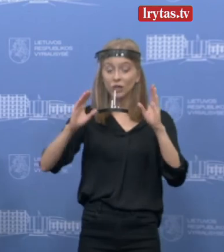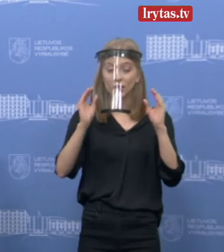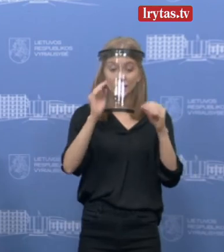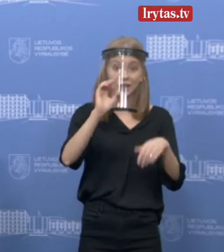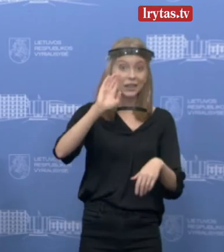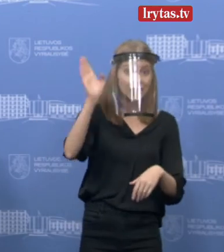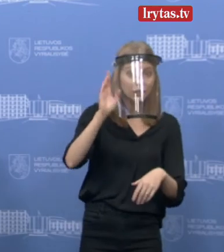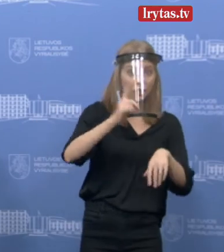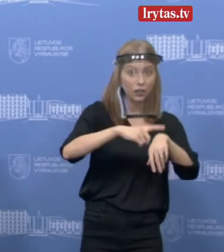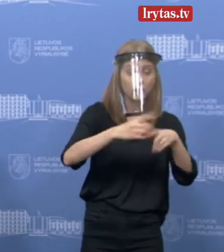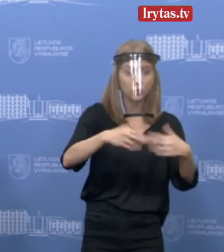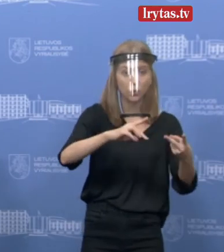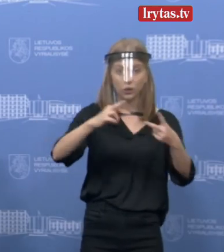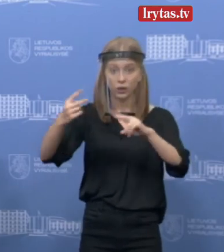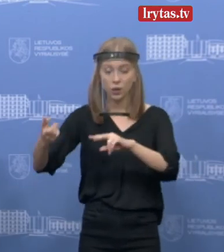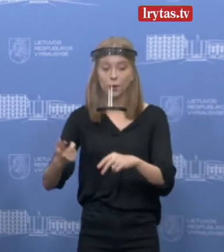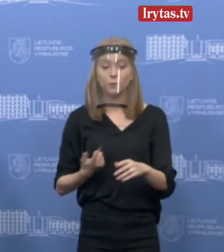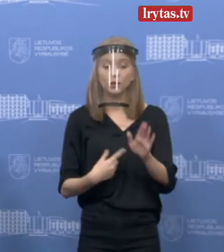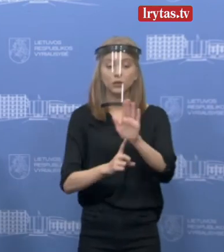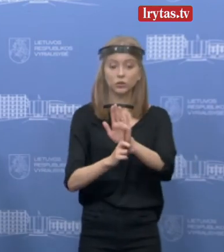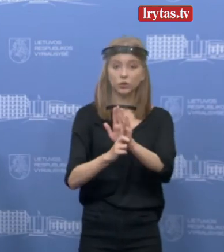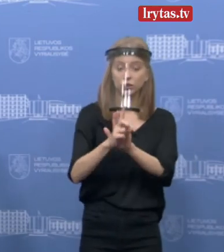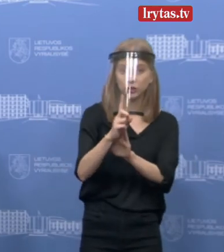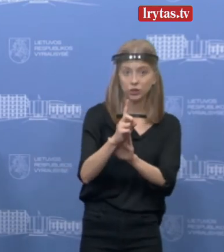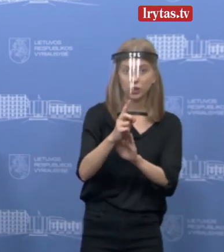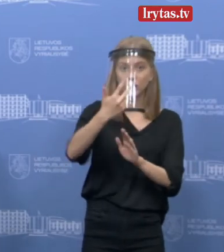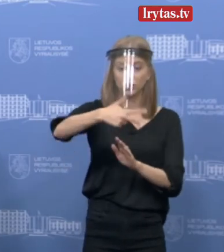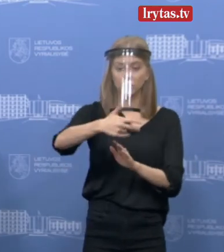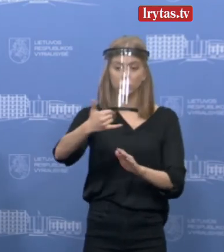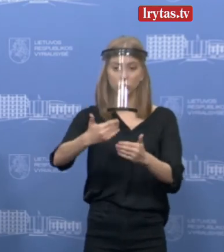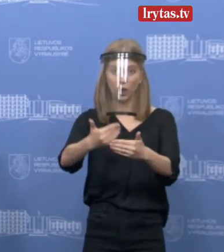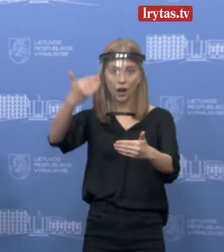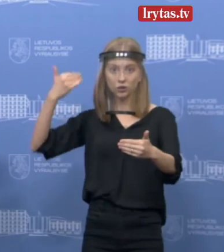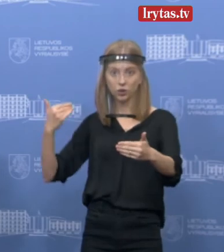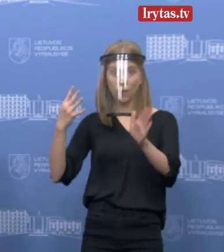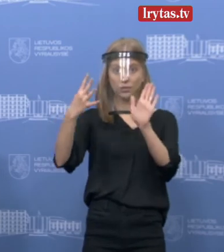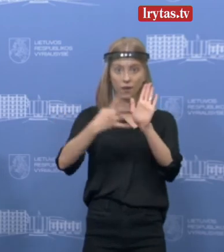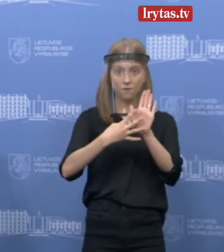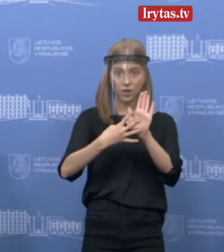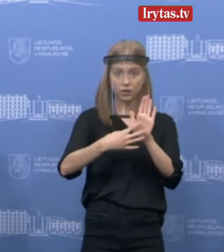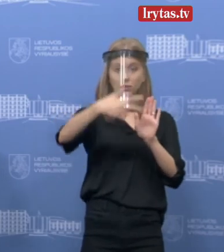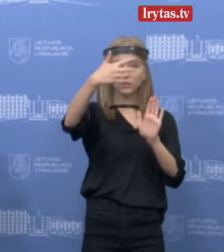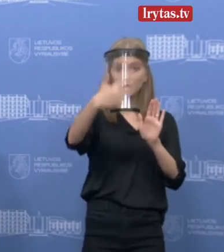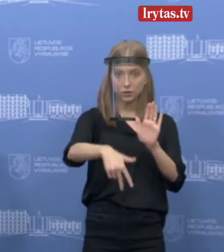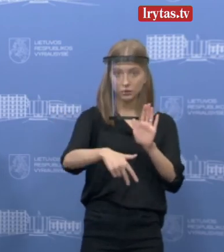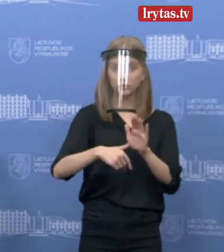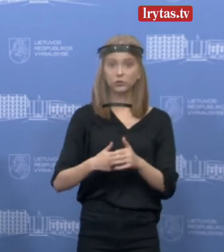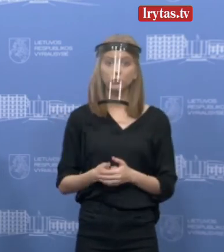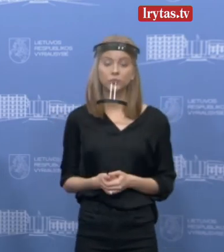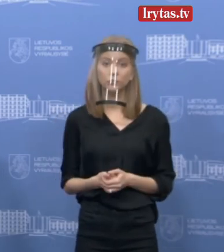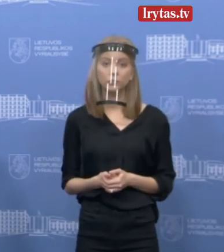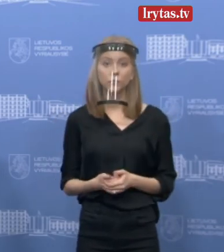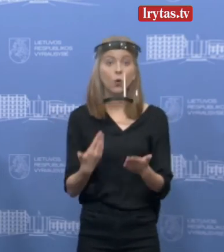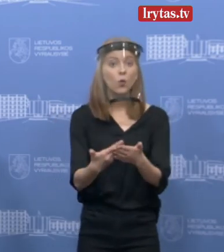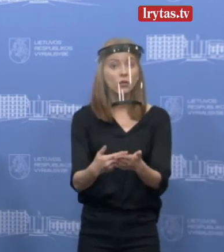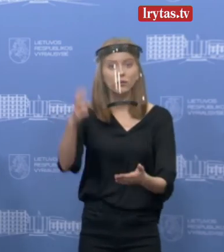konferencijų laikas. Mes jas pradedame organizuoti pusvalandžių anksčiau, tai yra 9.30, vėlgi atsižvelgdami